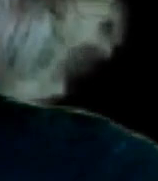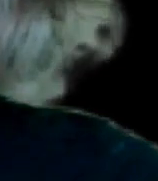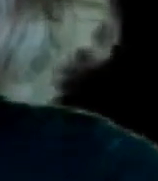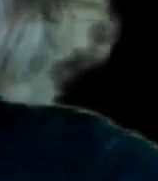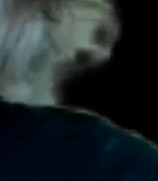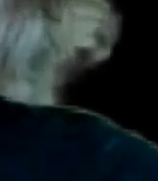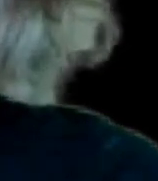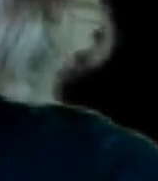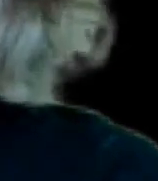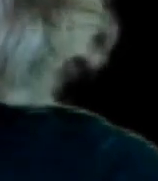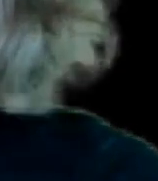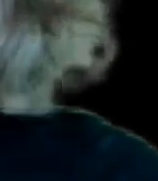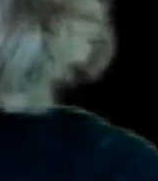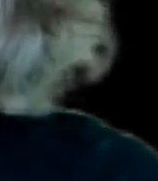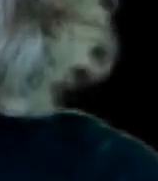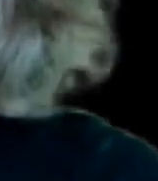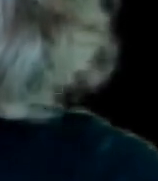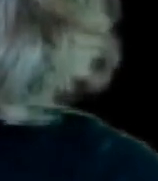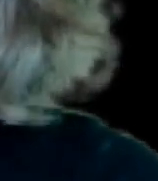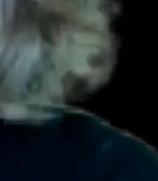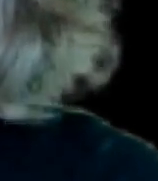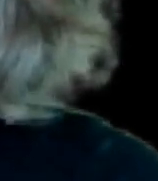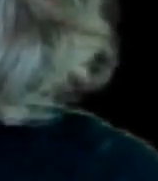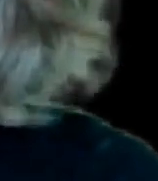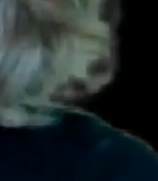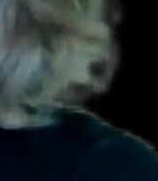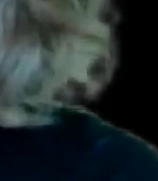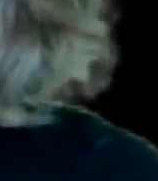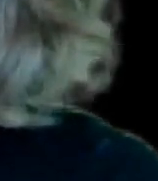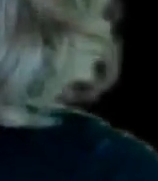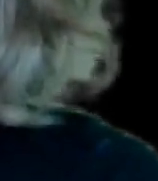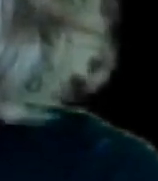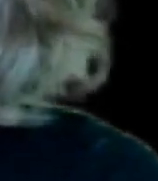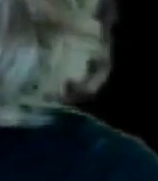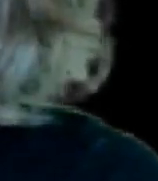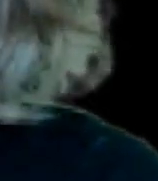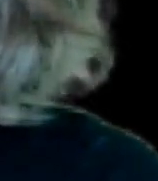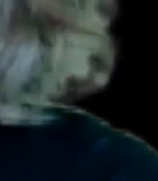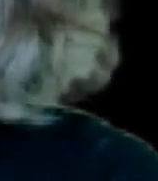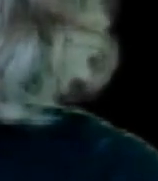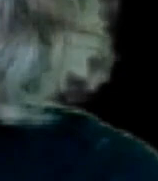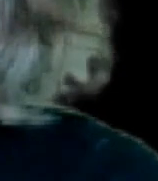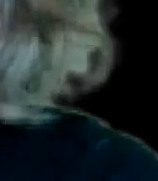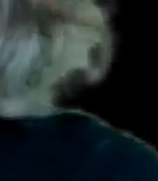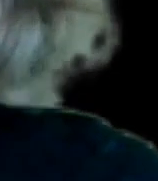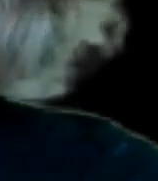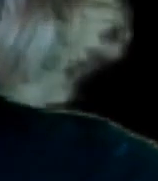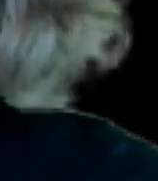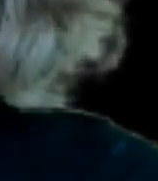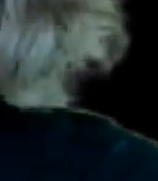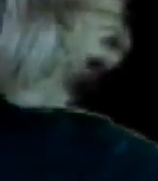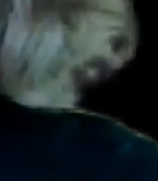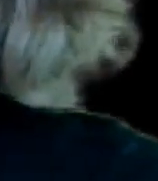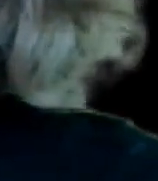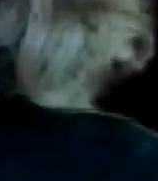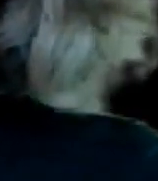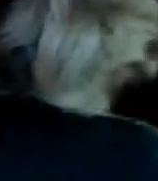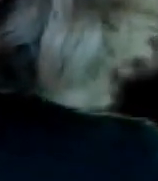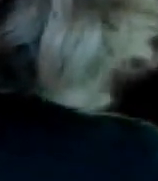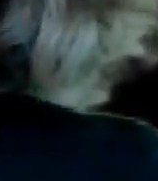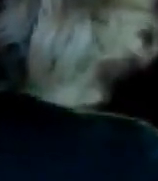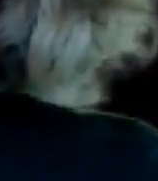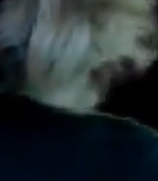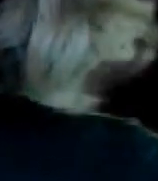transformación Porque le están haciendo caso A los pseudo periodistas En mi caso Me alegaron Que yo